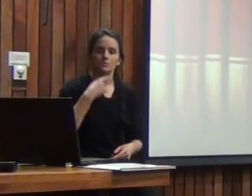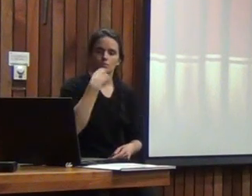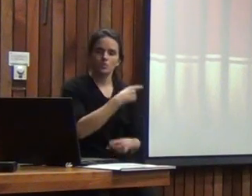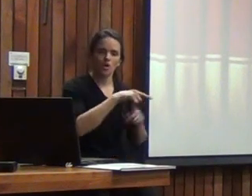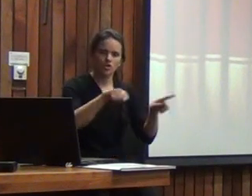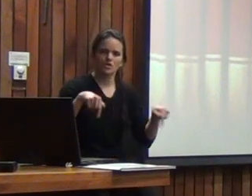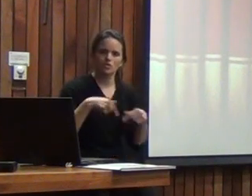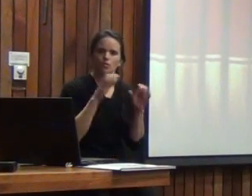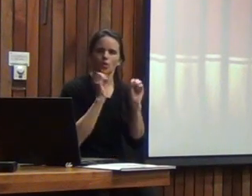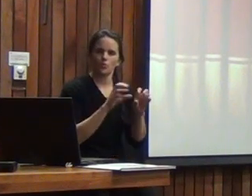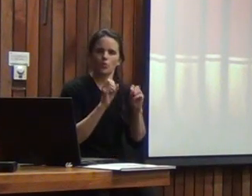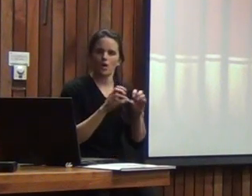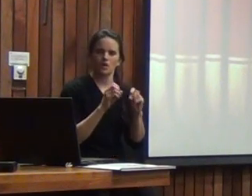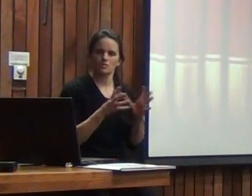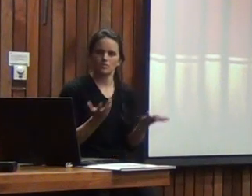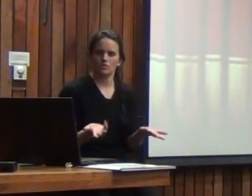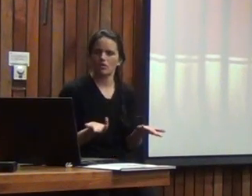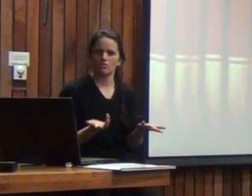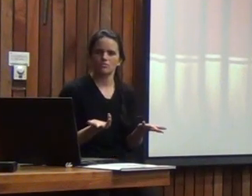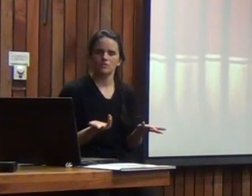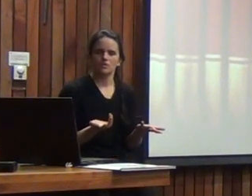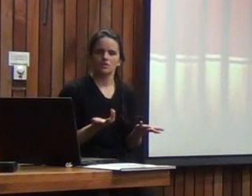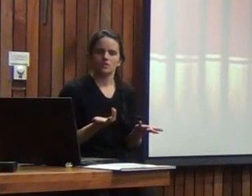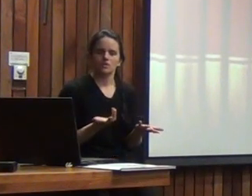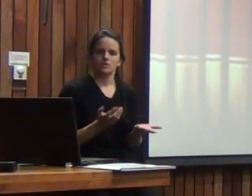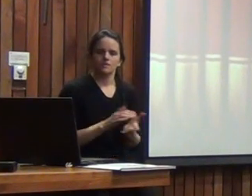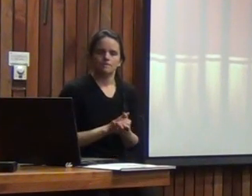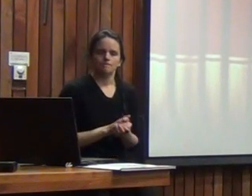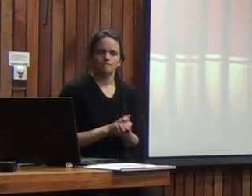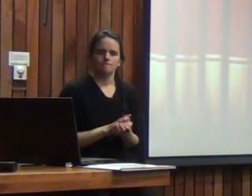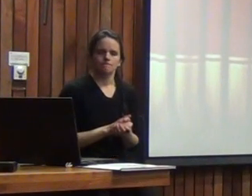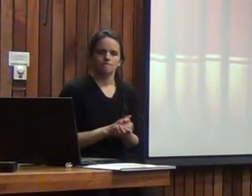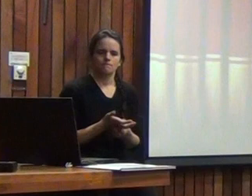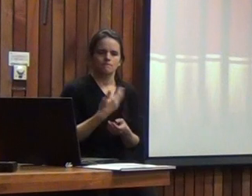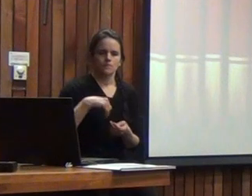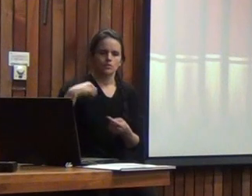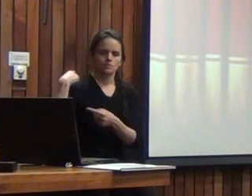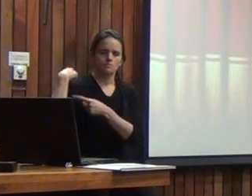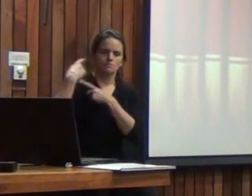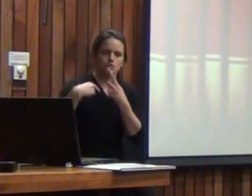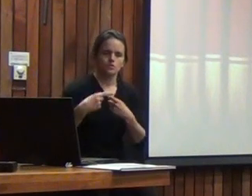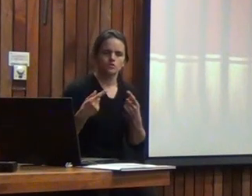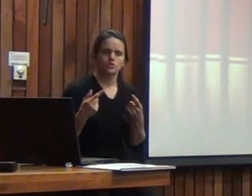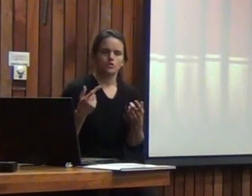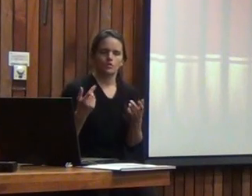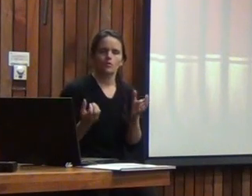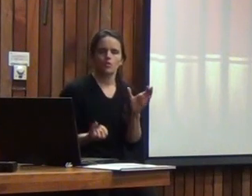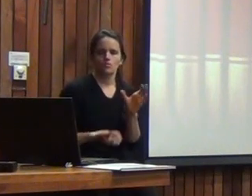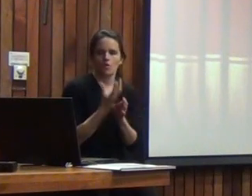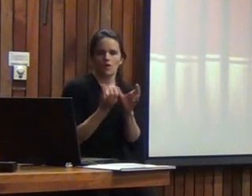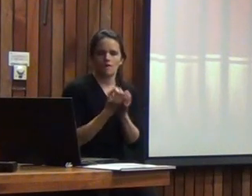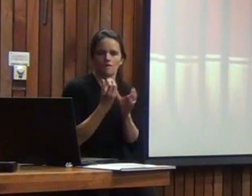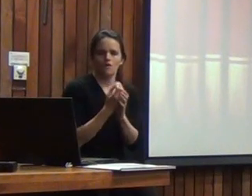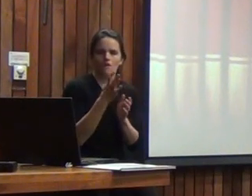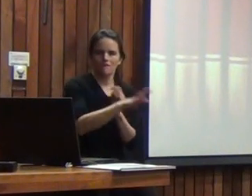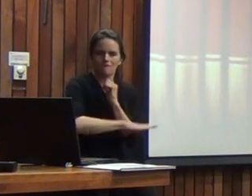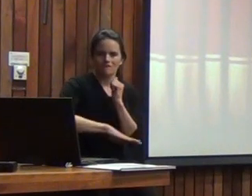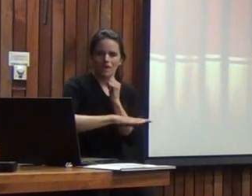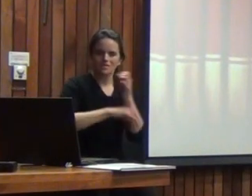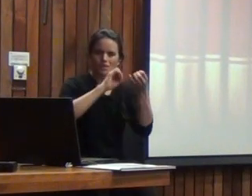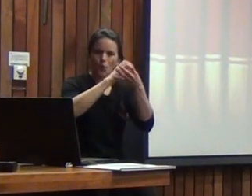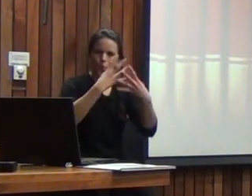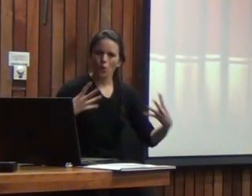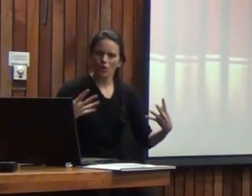también en relación a la a que hemos estado en un proceso de la actualización de las bases curriculares también entonces la